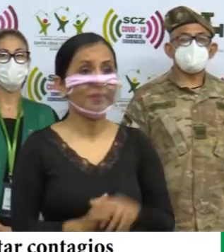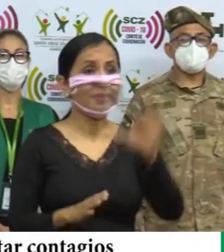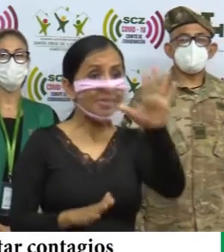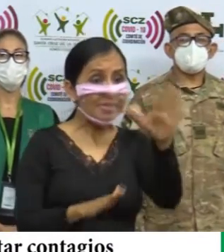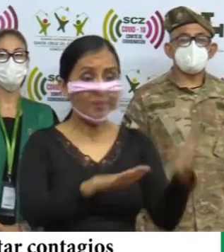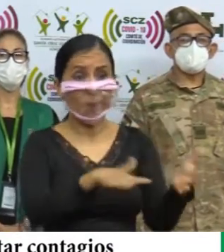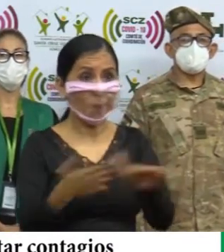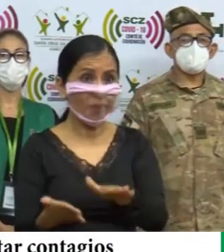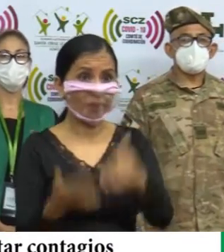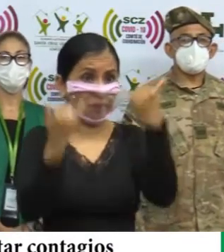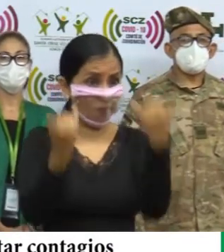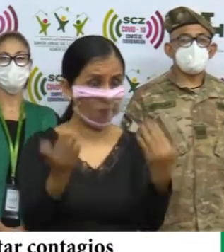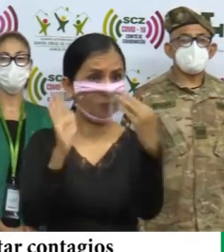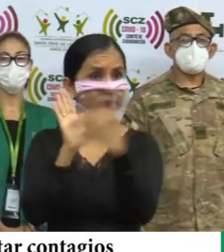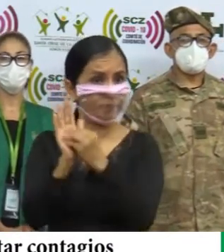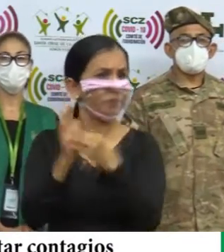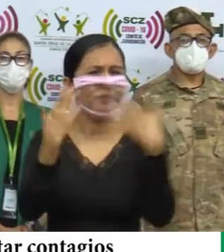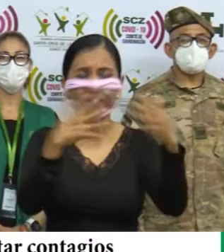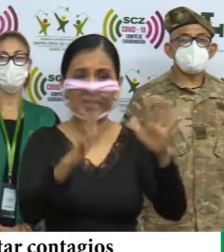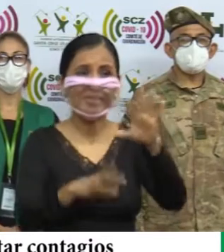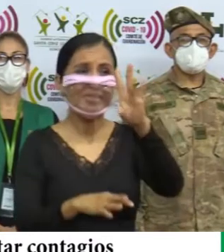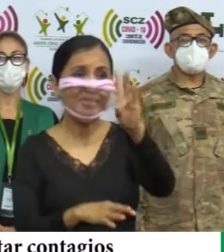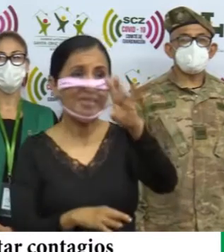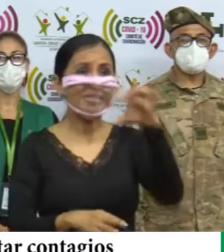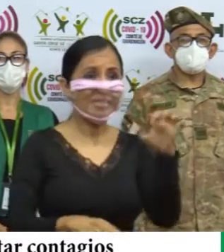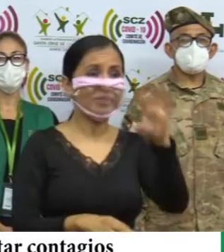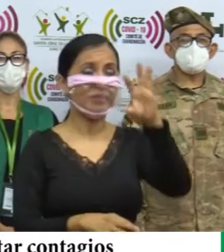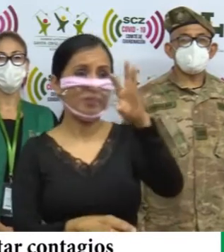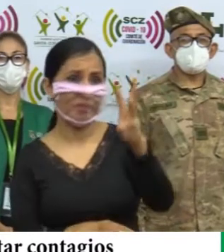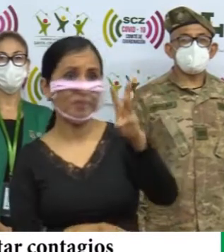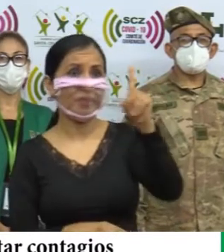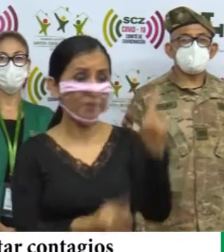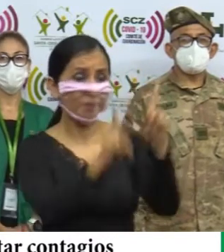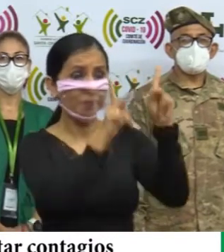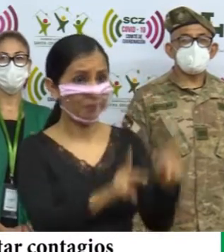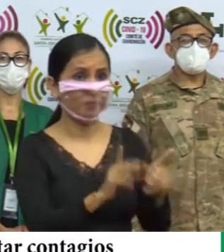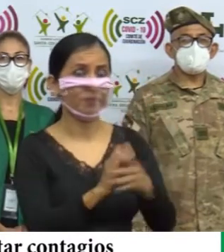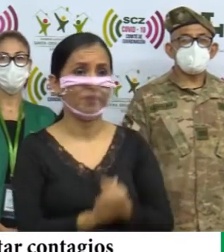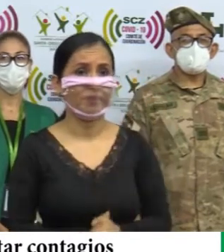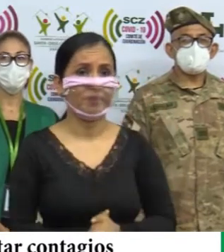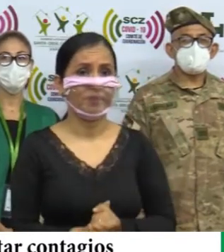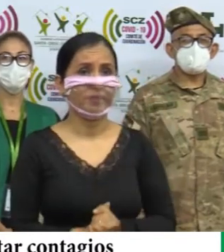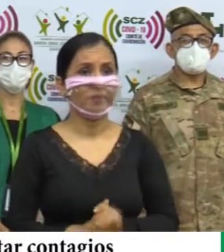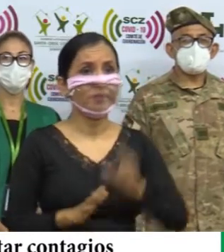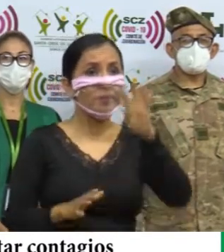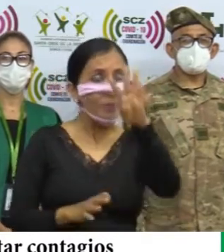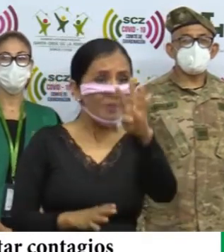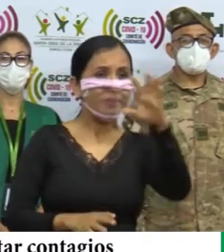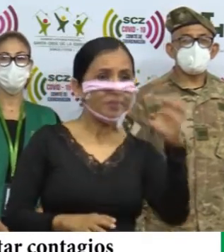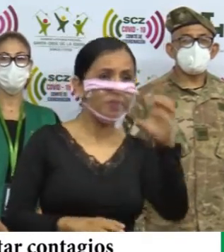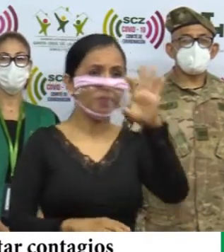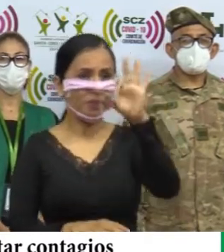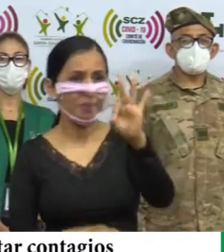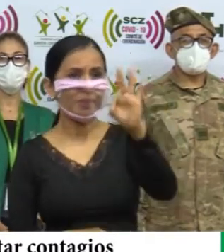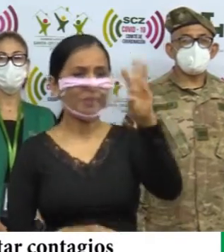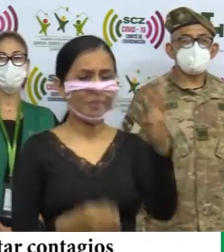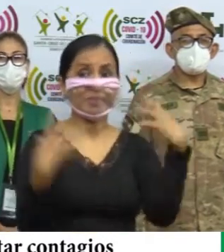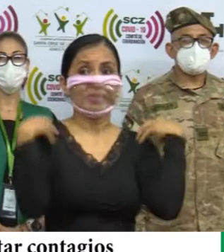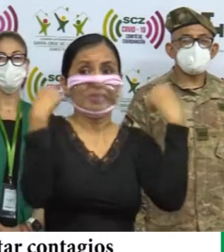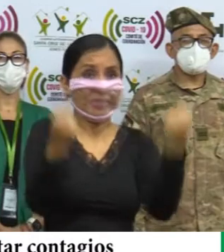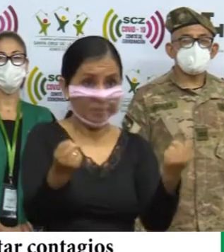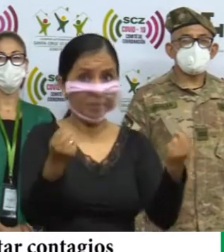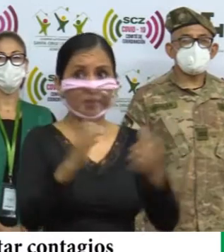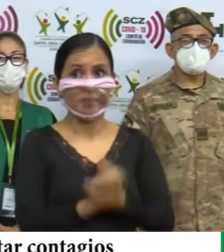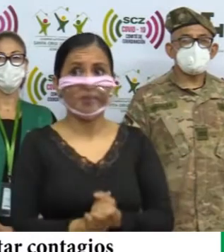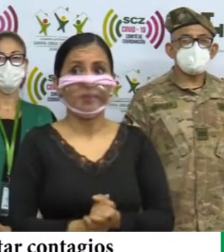5 fallecidos en el registro de hoy que suman a 761, 496 recuperados,